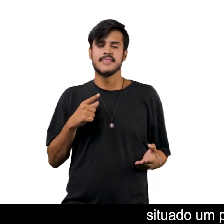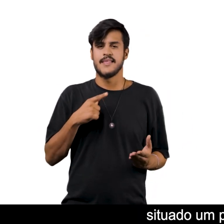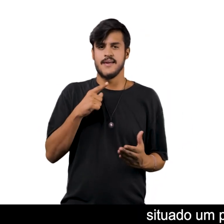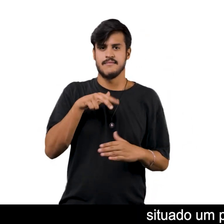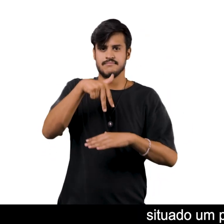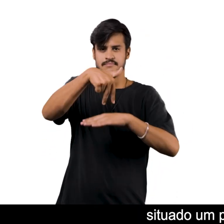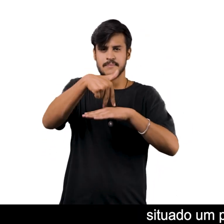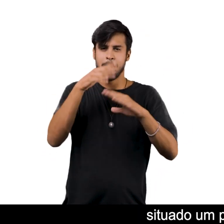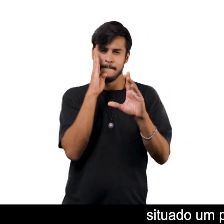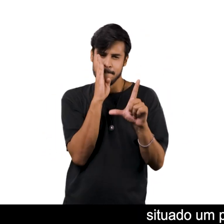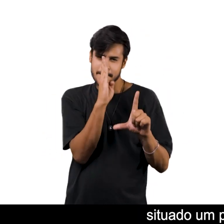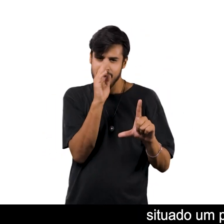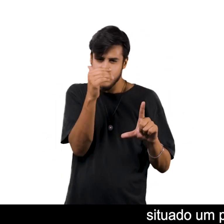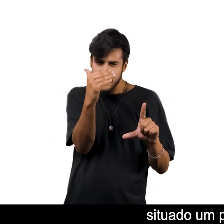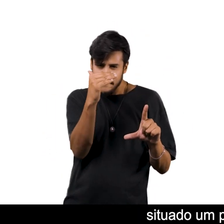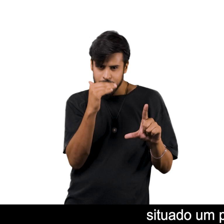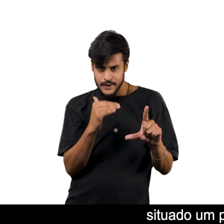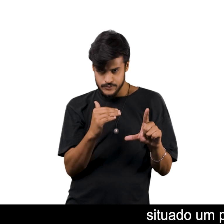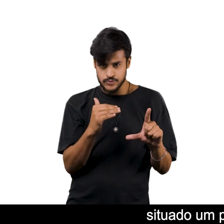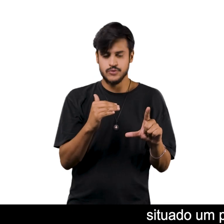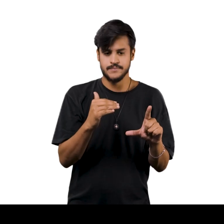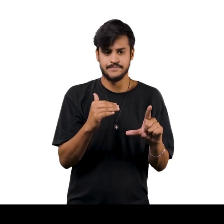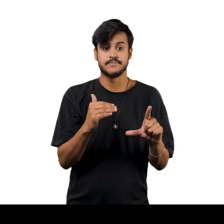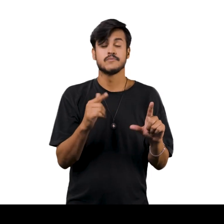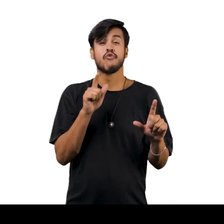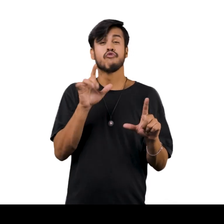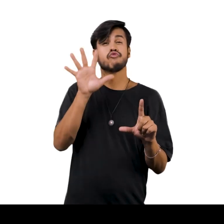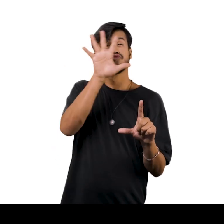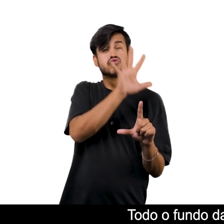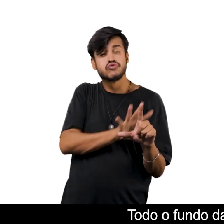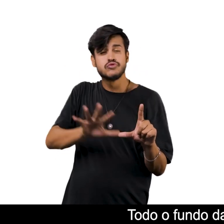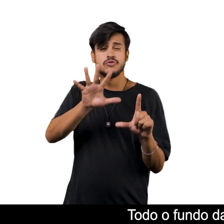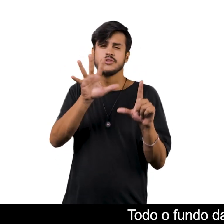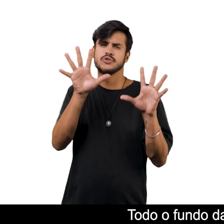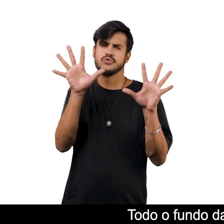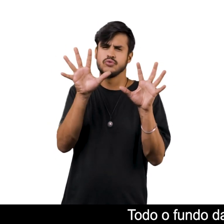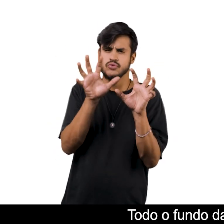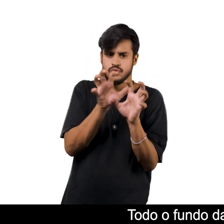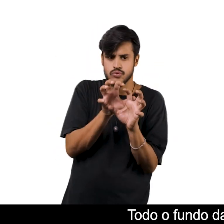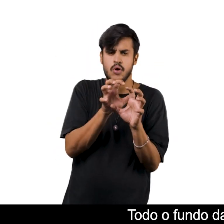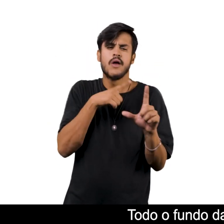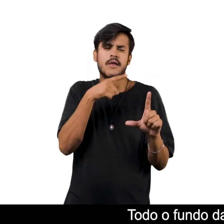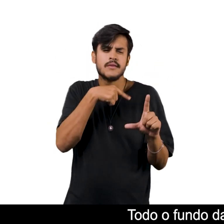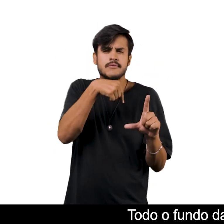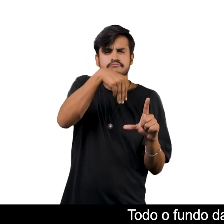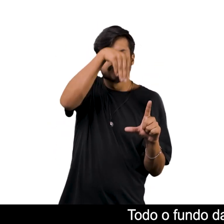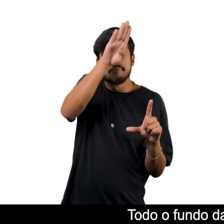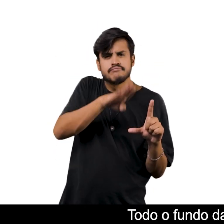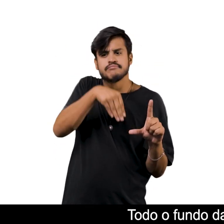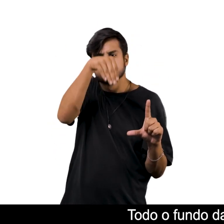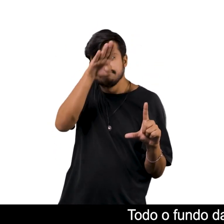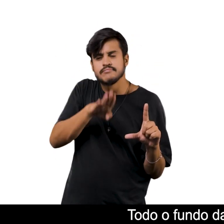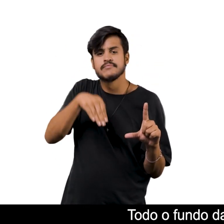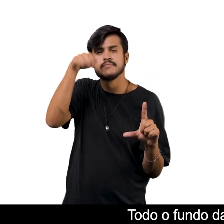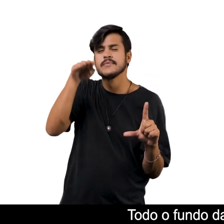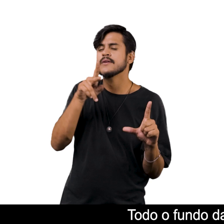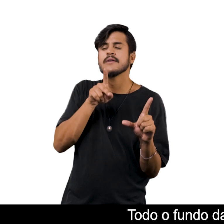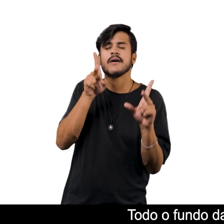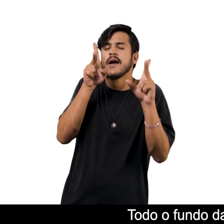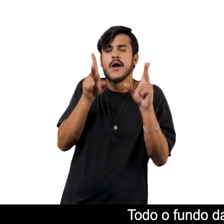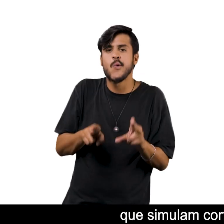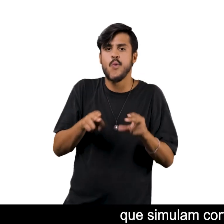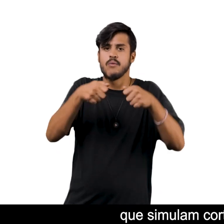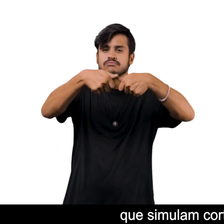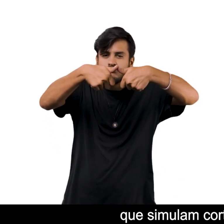Situado um pouco abaixo Do meio da tela Todo o fundo da obra É escuro Com pinceladas